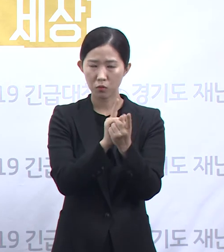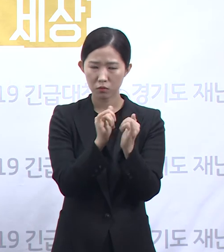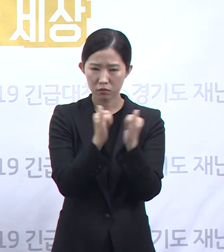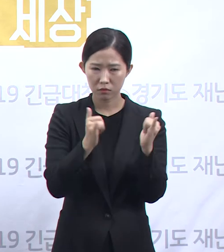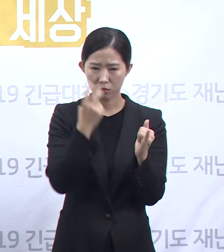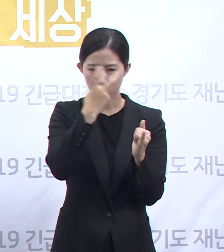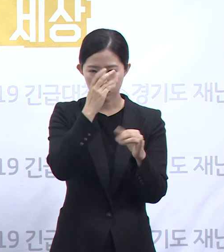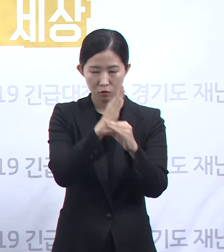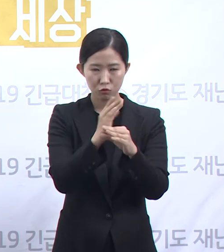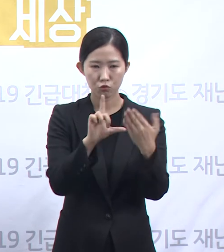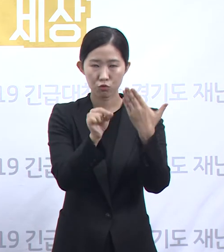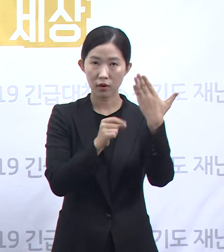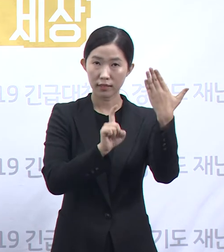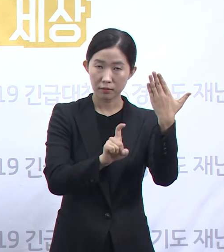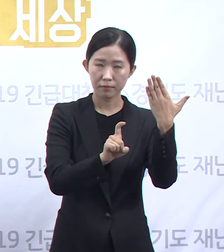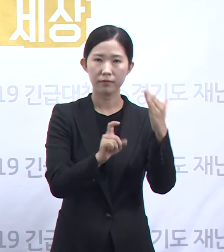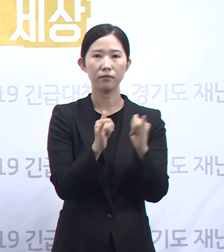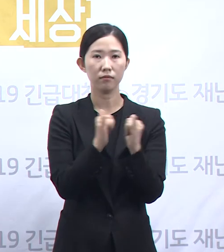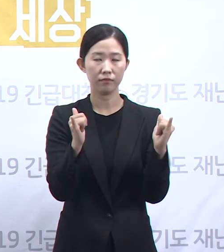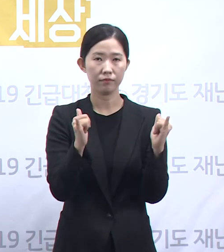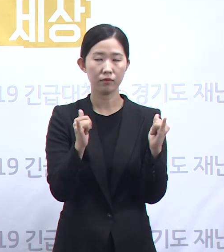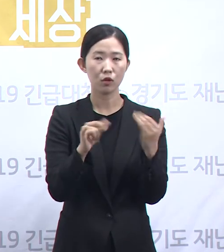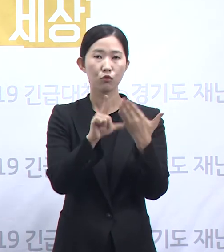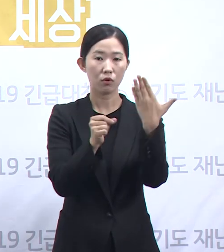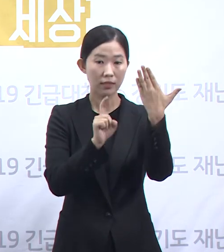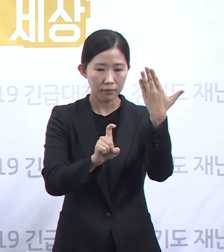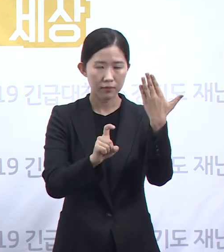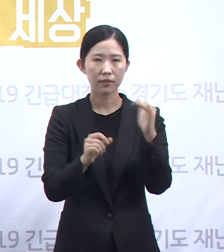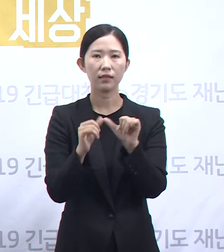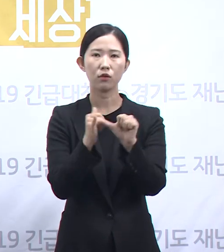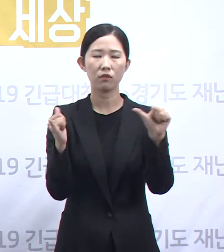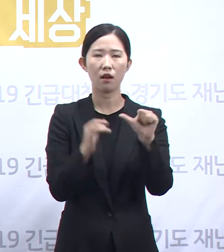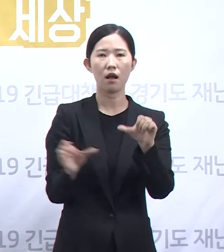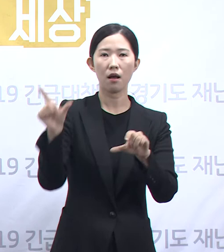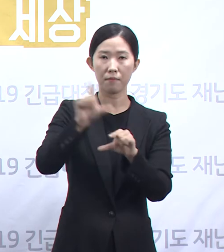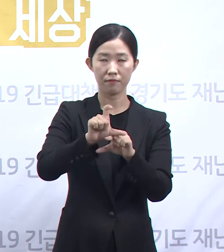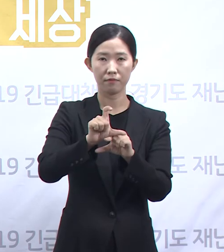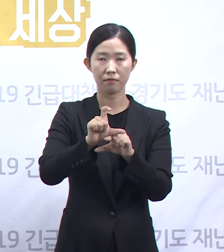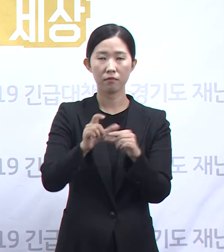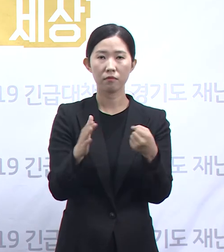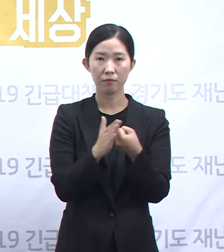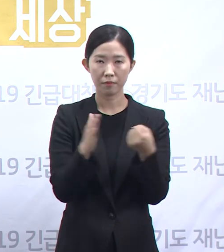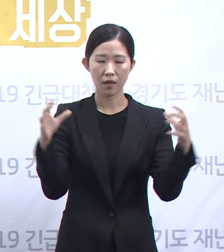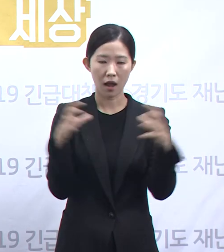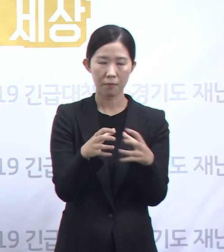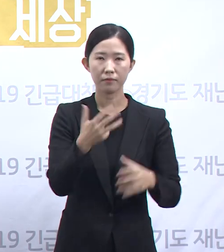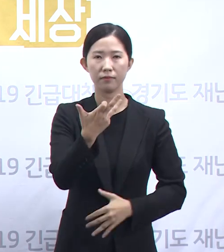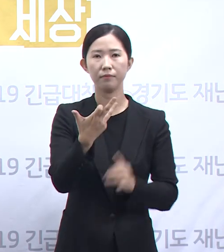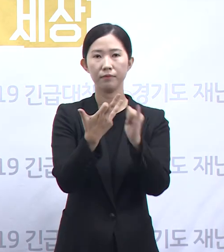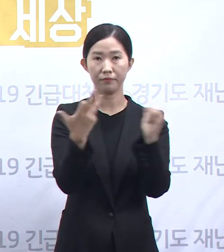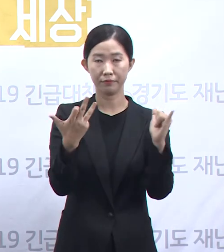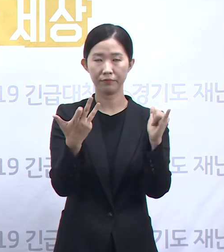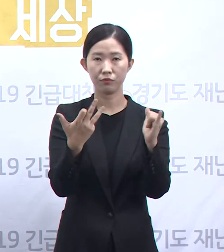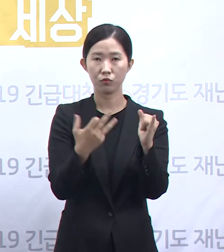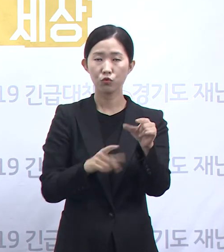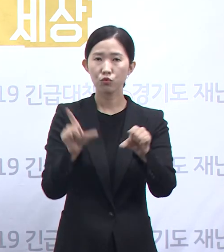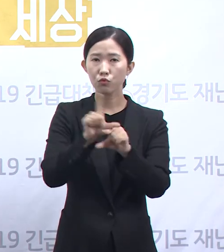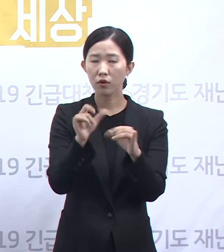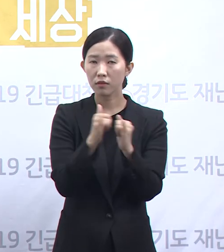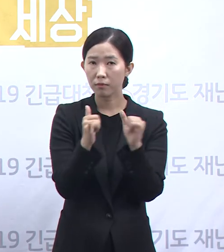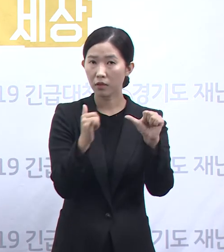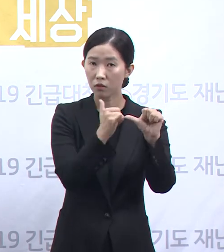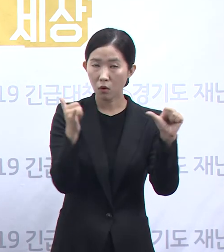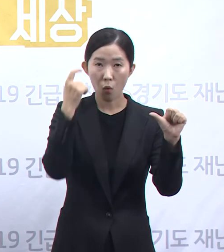중 9월 10일 5명이 추가 확진되어 누적 확진자는 총 18명으로 늘어났습니다. 추가 확진자는 가족